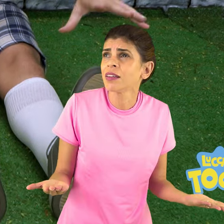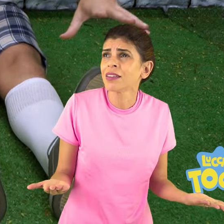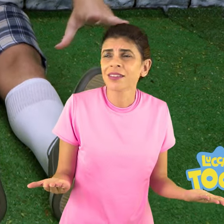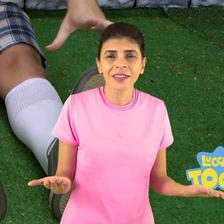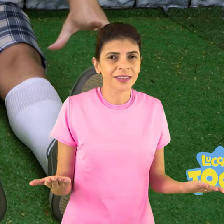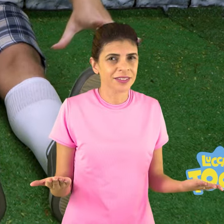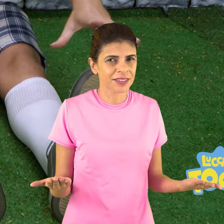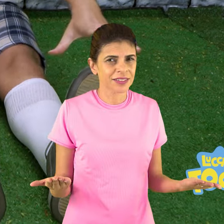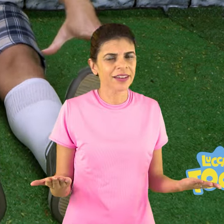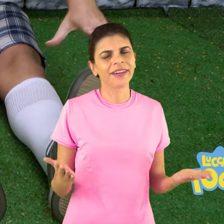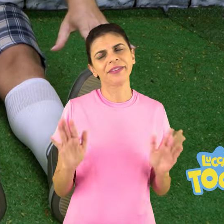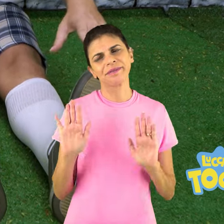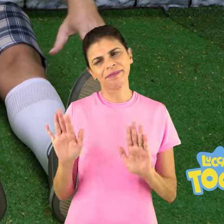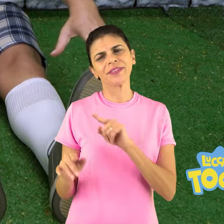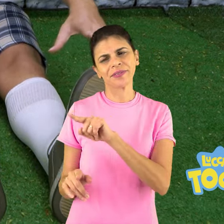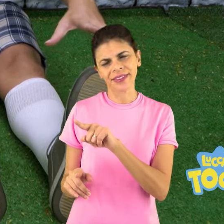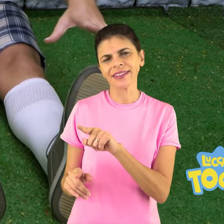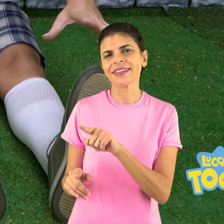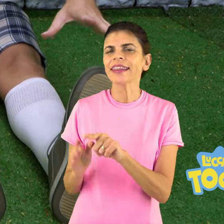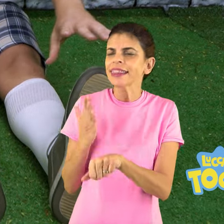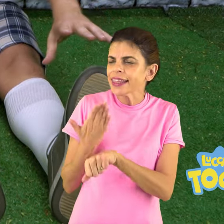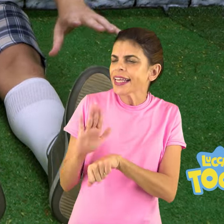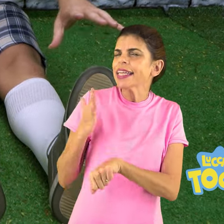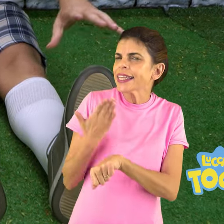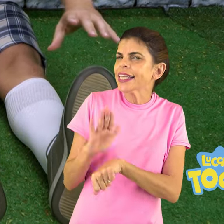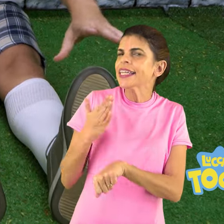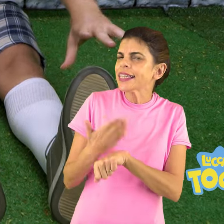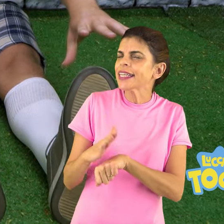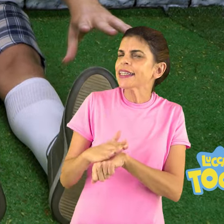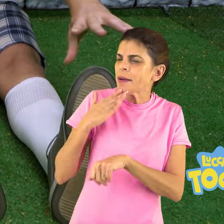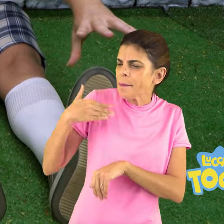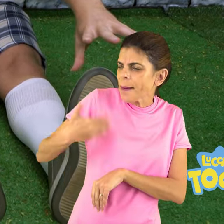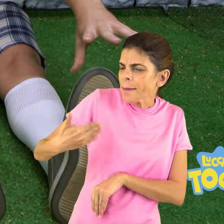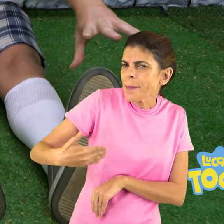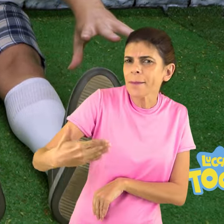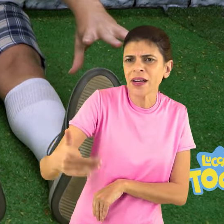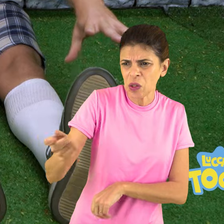Daniel, você precisa treinar alongamento com mais frequência. Tá duro igual um robô.